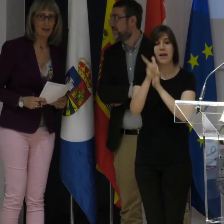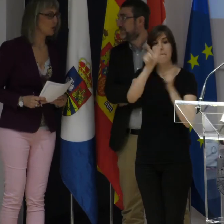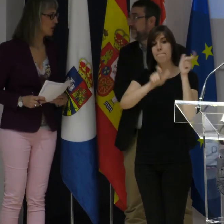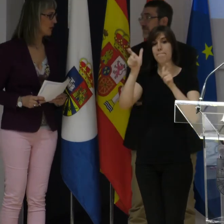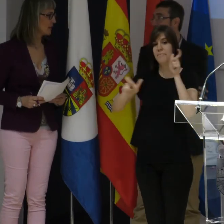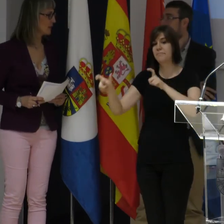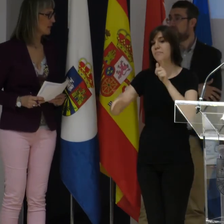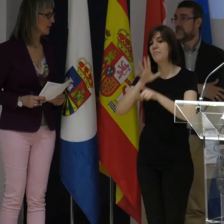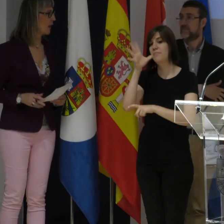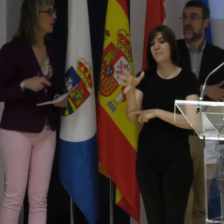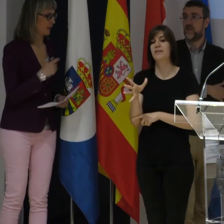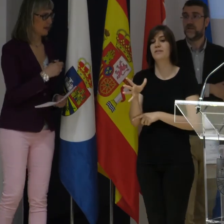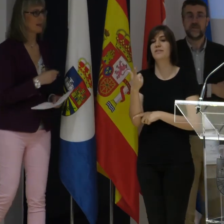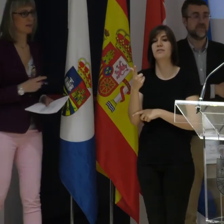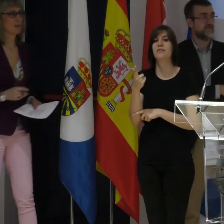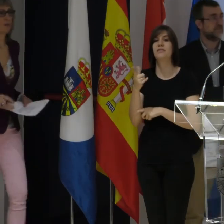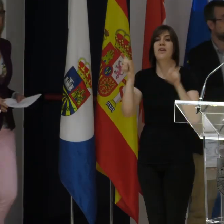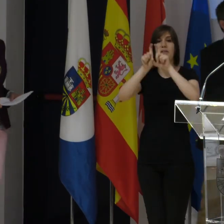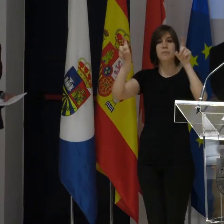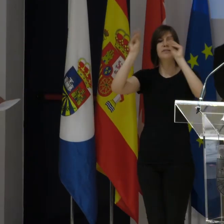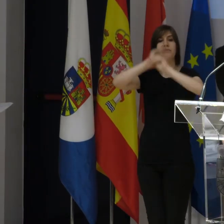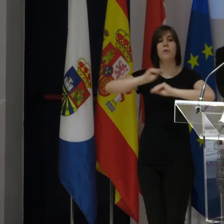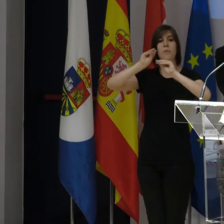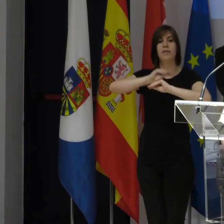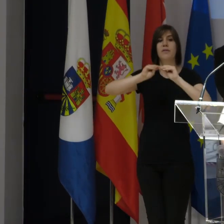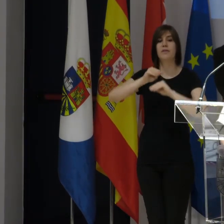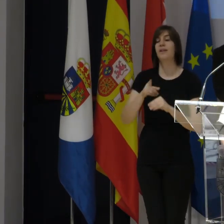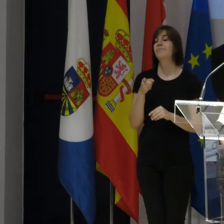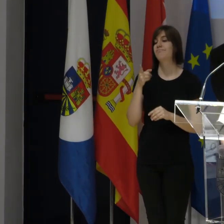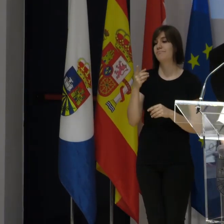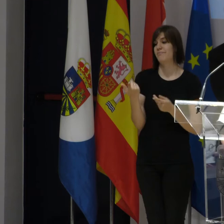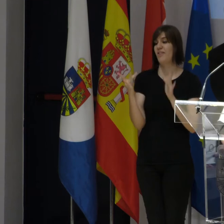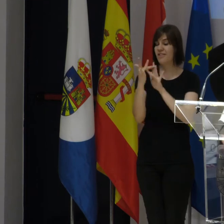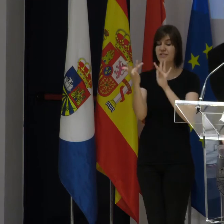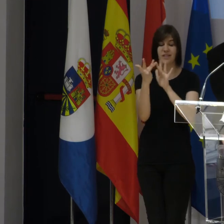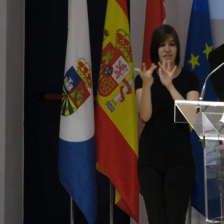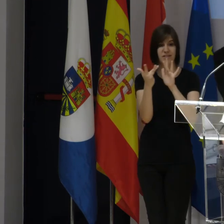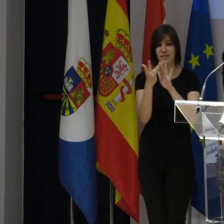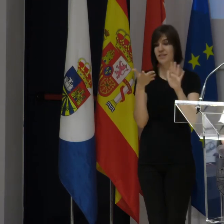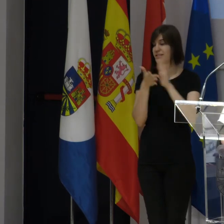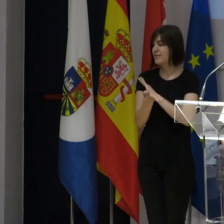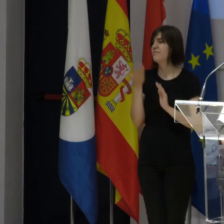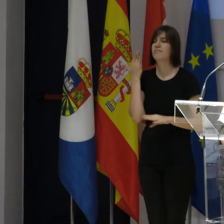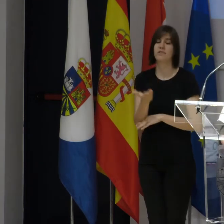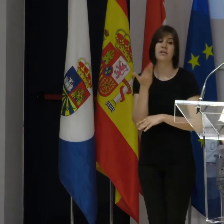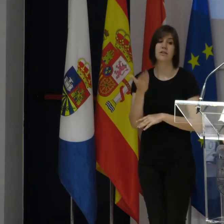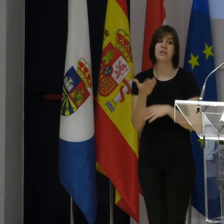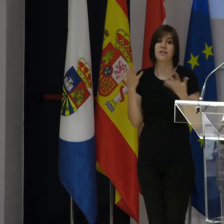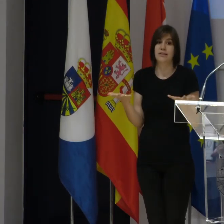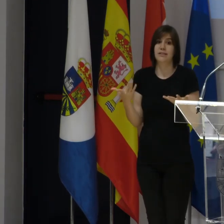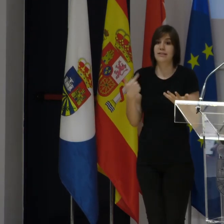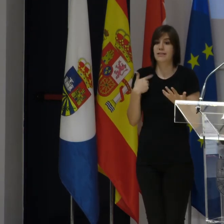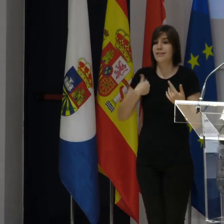porque en una empresa de formación el tú a tú es imprescindible. Estoy